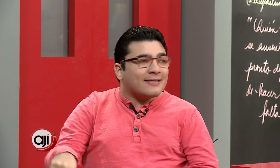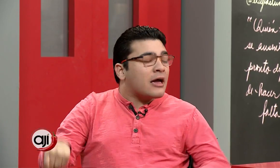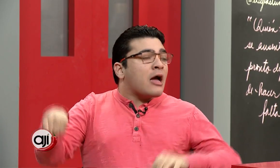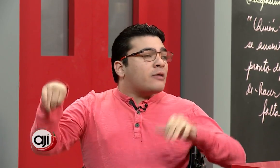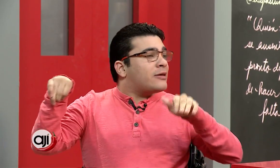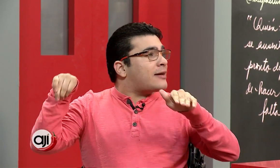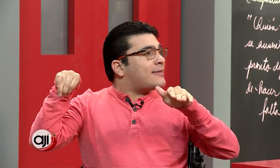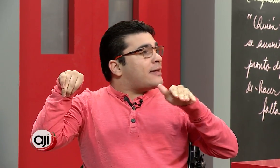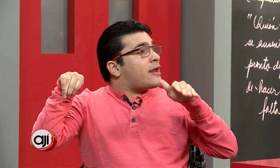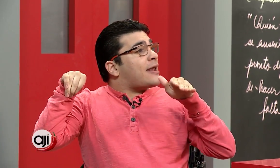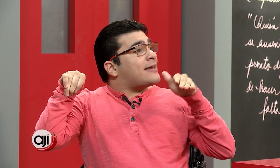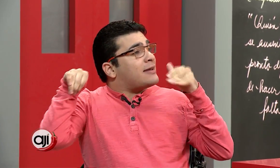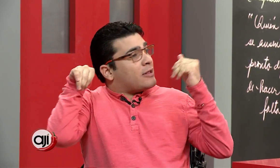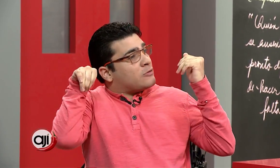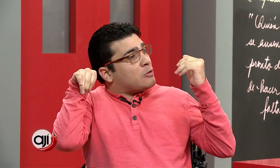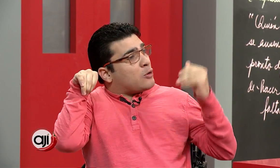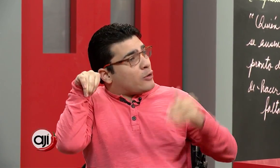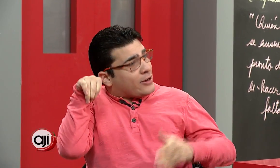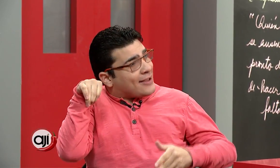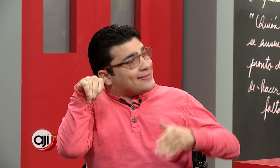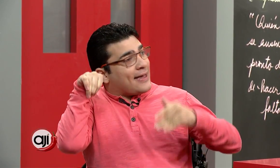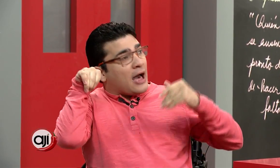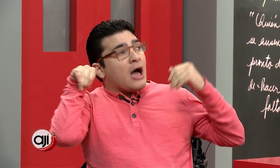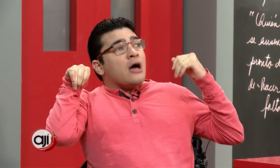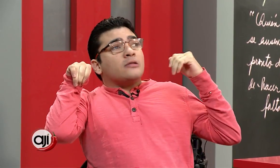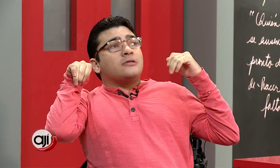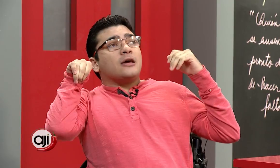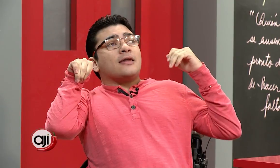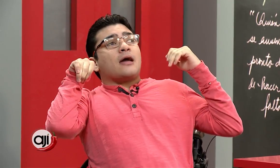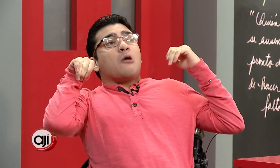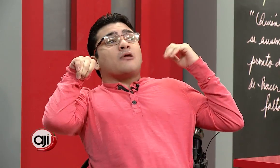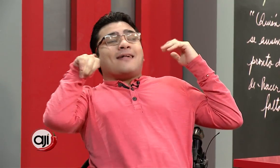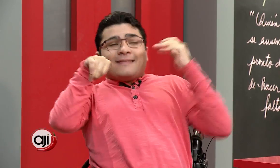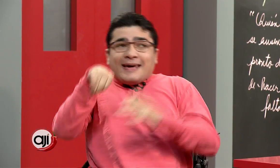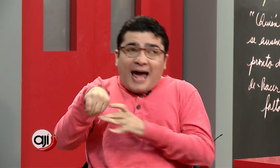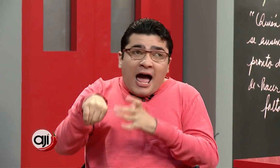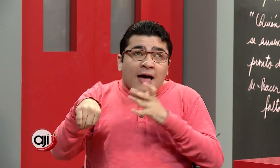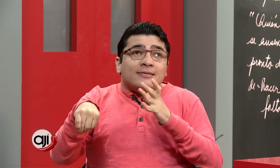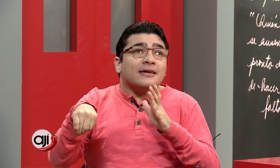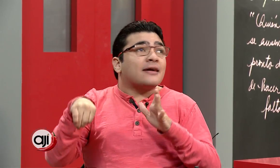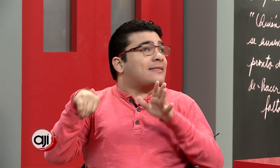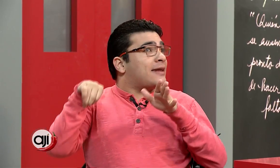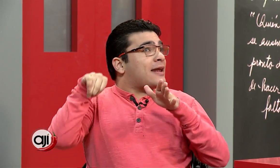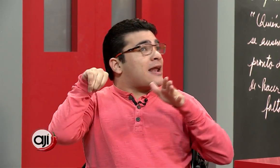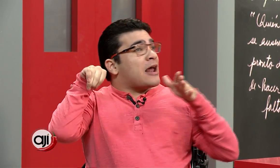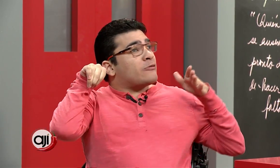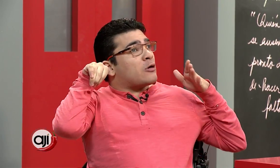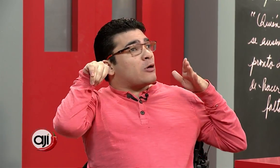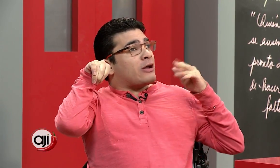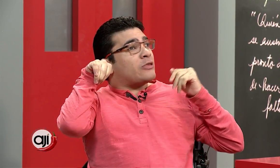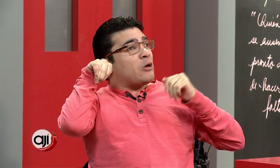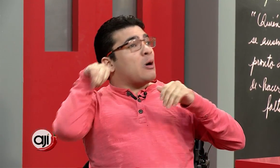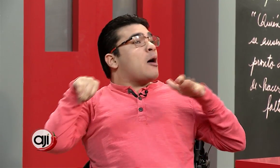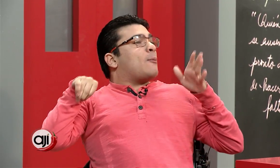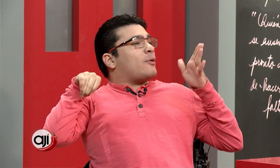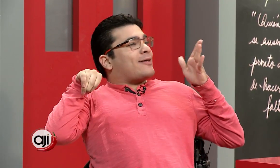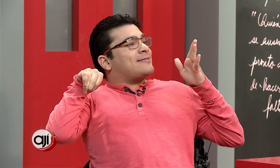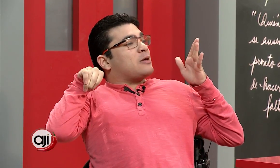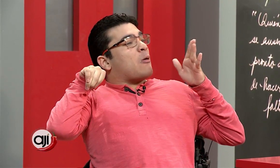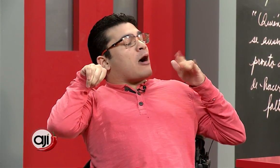tener la inclinación correcta, tiene una cera, tiene que tener el ancho correcto. Porque si no vas